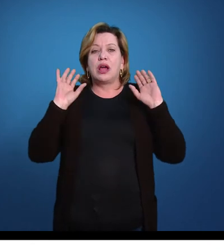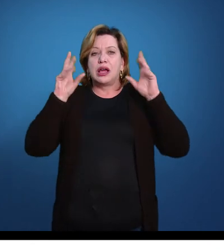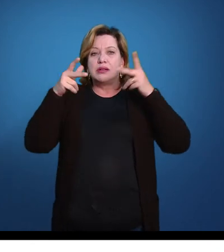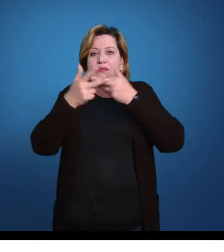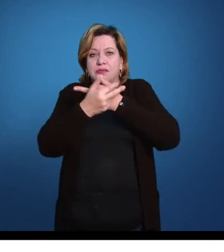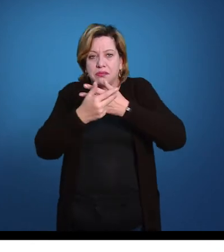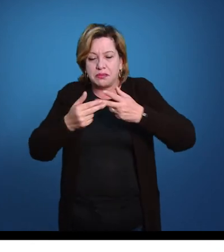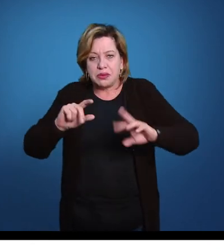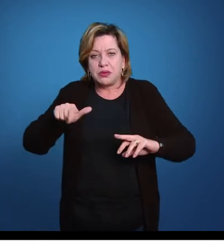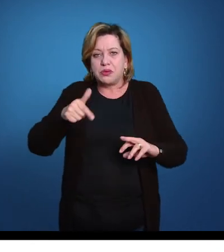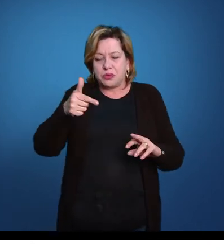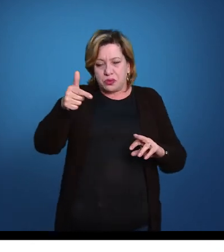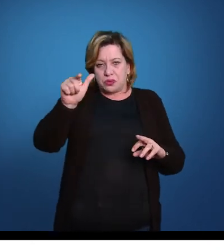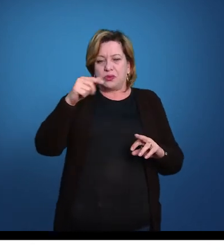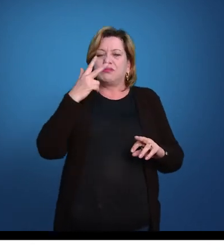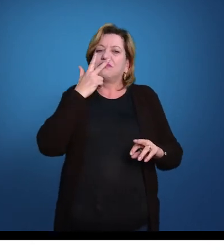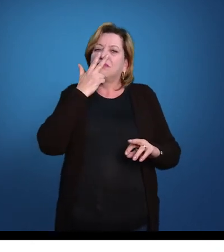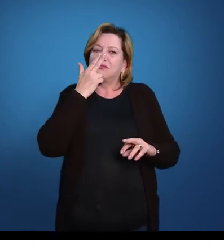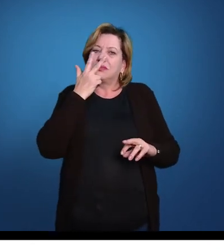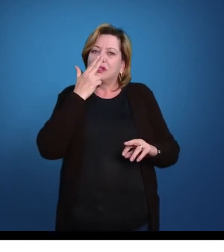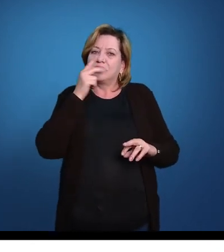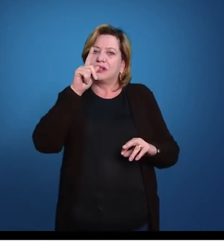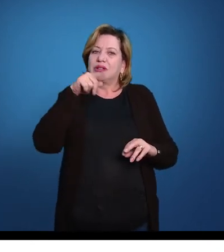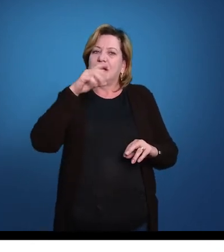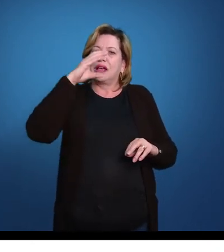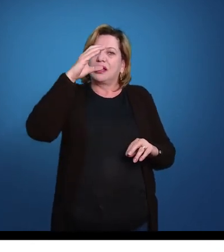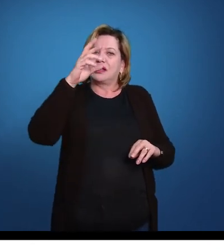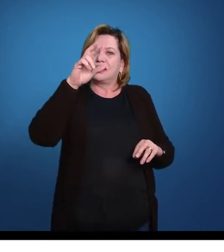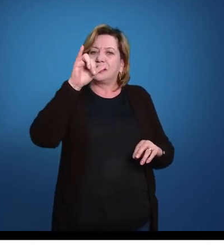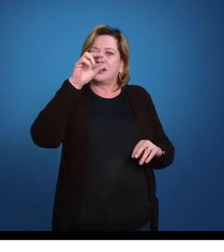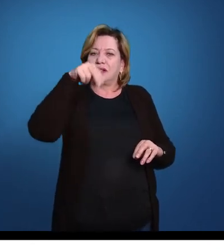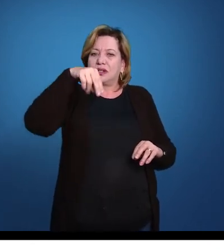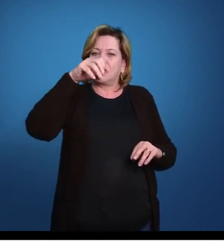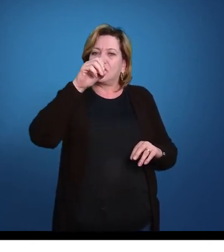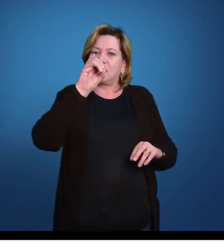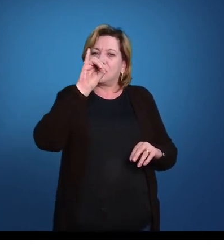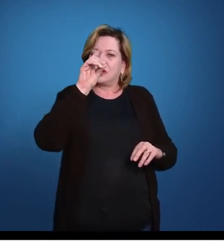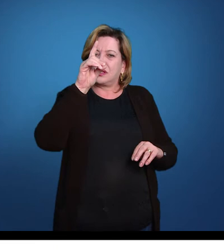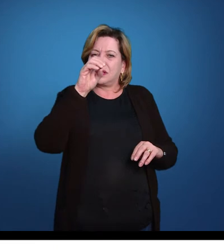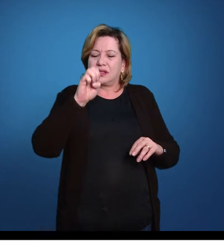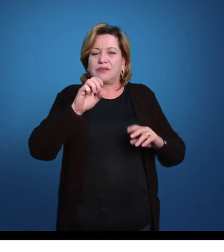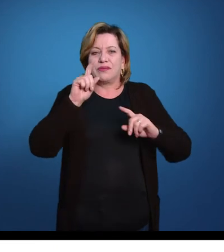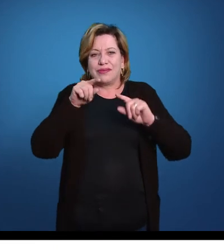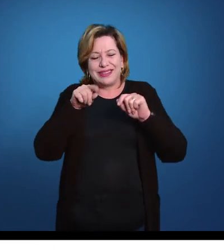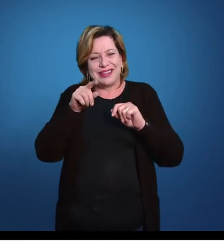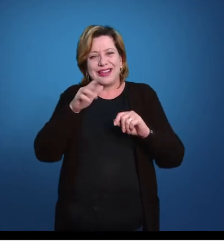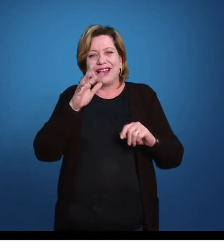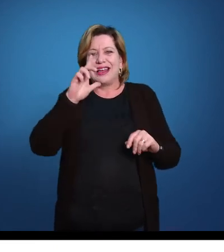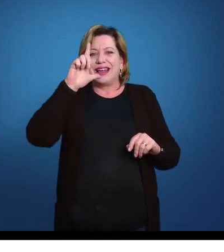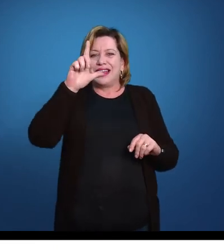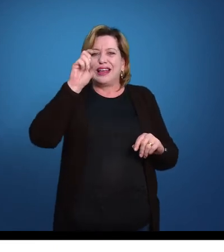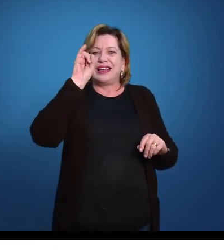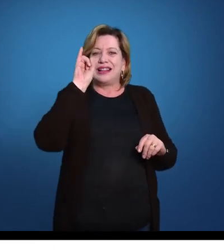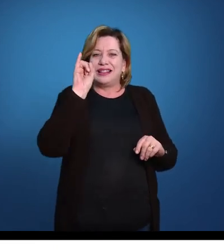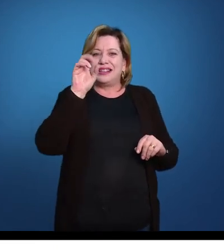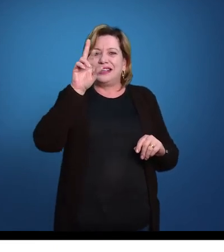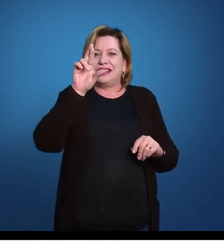os equinodermos basais são os crinóides, os lírios do mar, então ele tem, esses animais são césseis, olha, eles têm um pedúnculo, né,